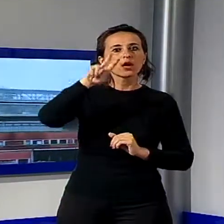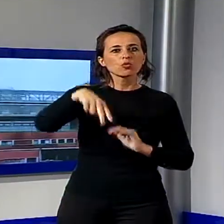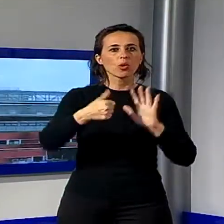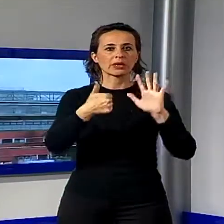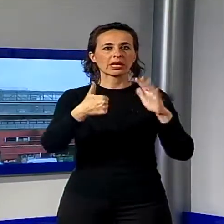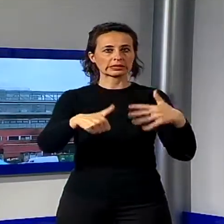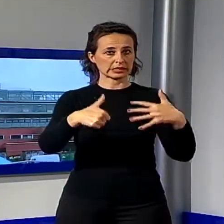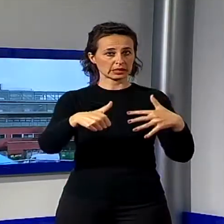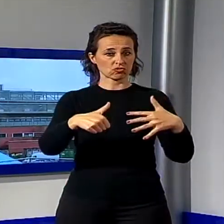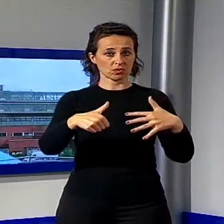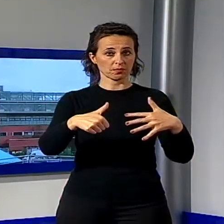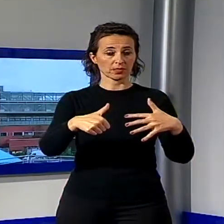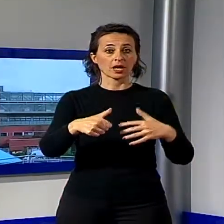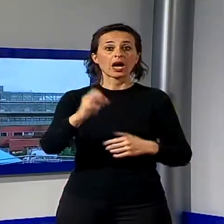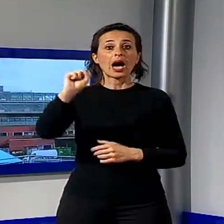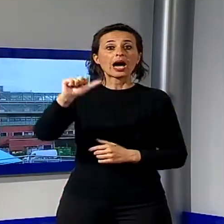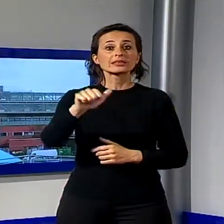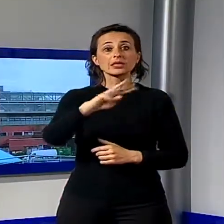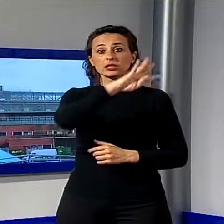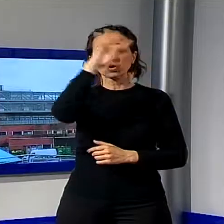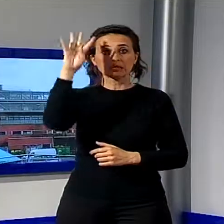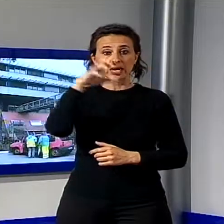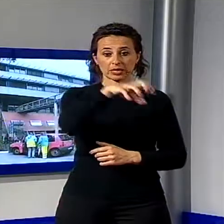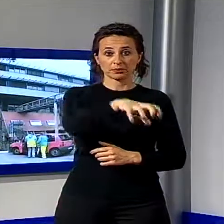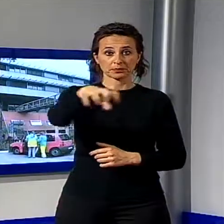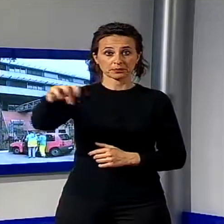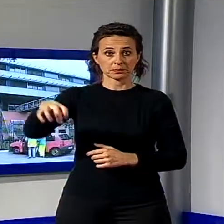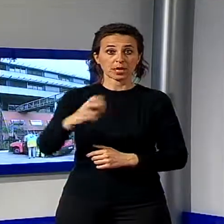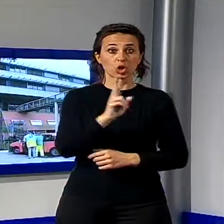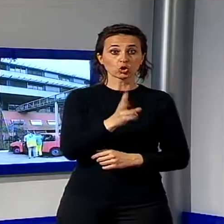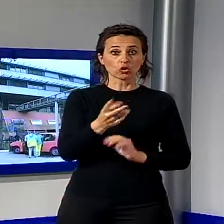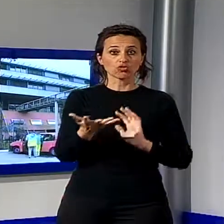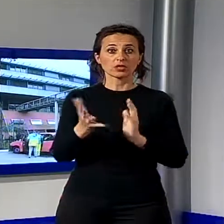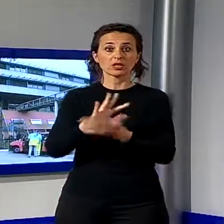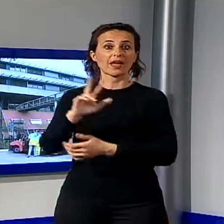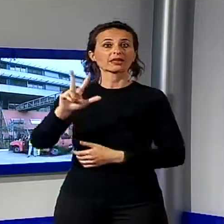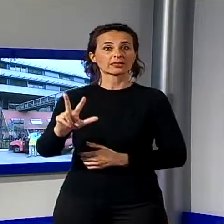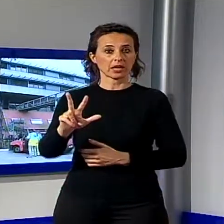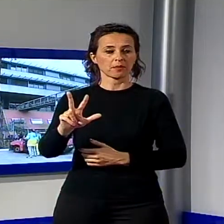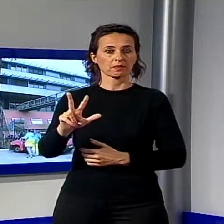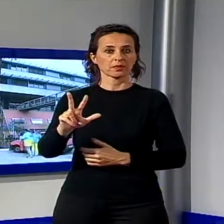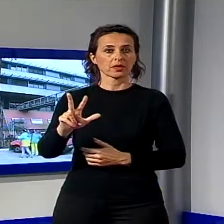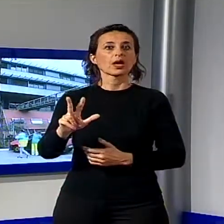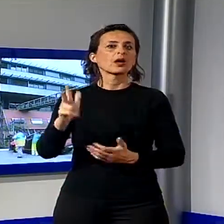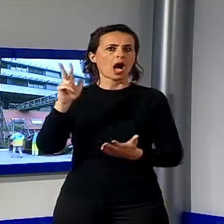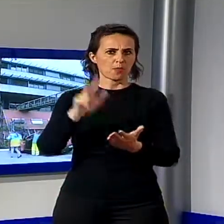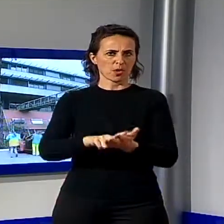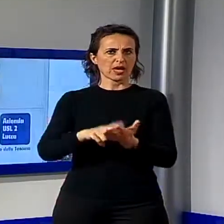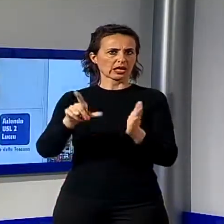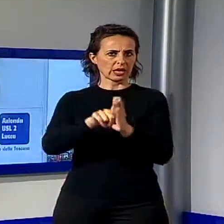ridurranno da 12 a 3. Il Consiglio regionale ha approvato la legge di riforma proposta dalla Giunta della Toscana. Le ASL